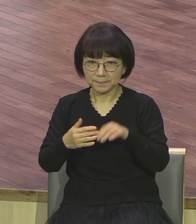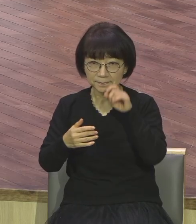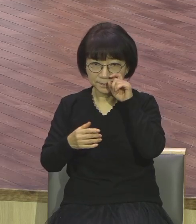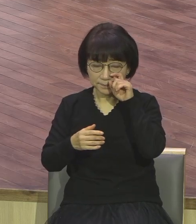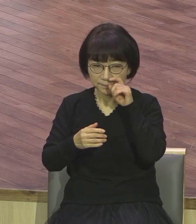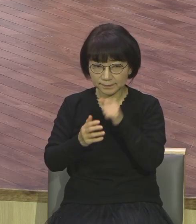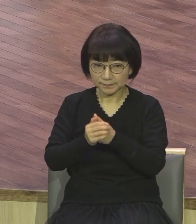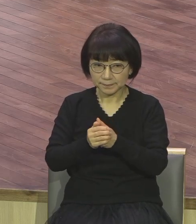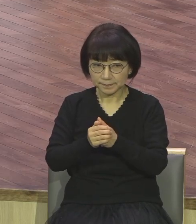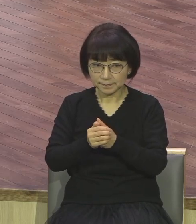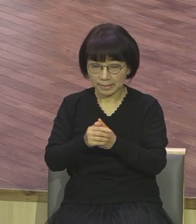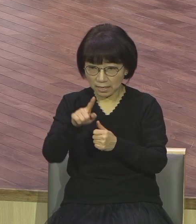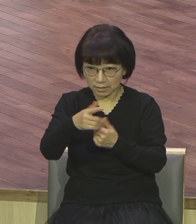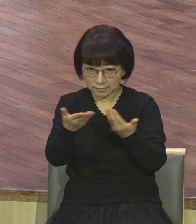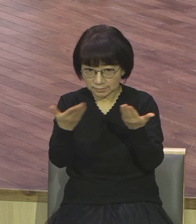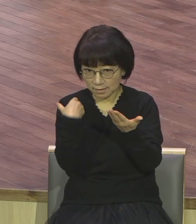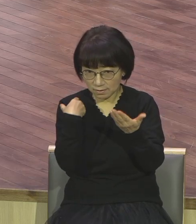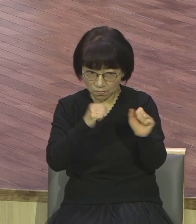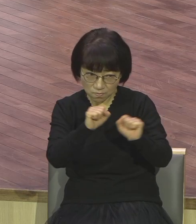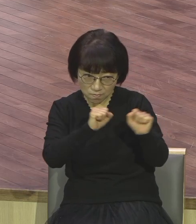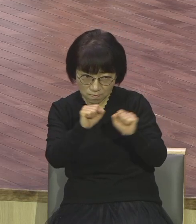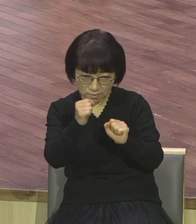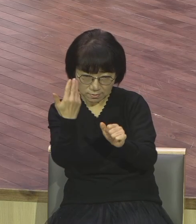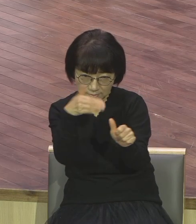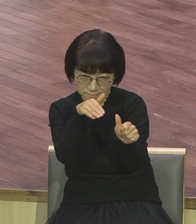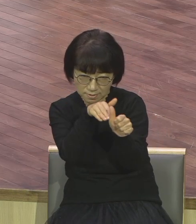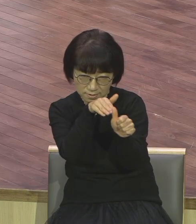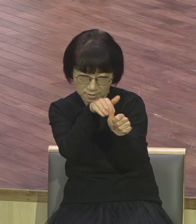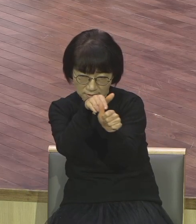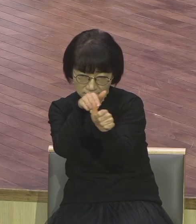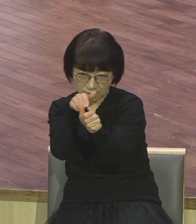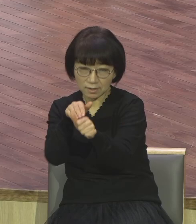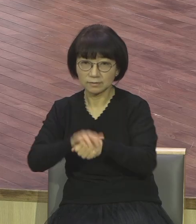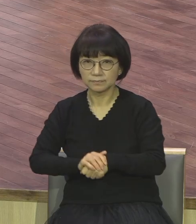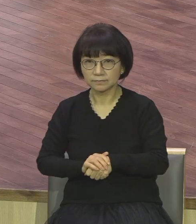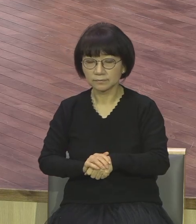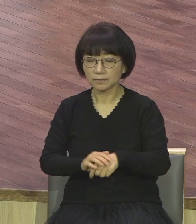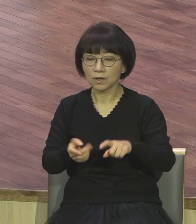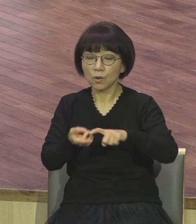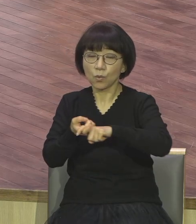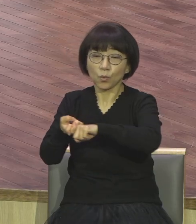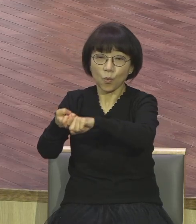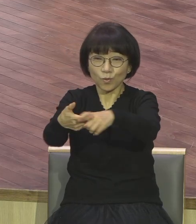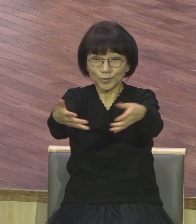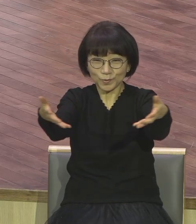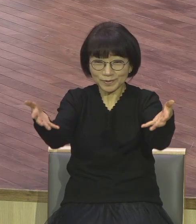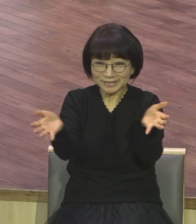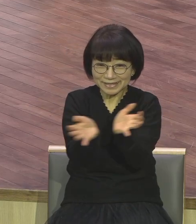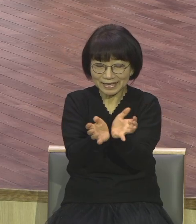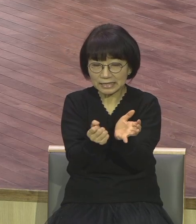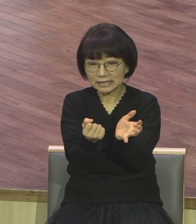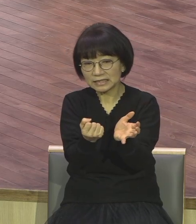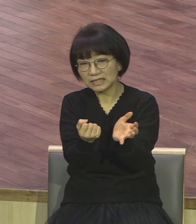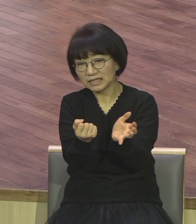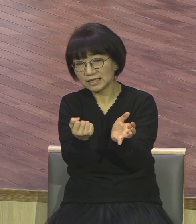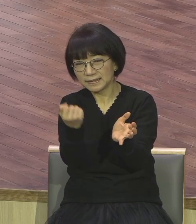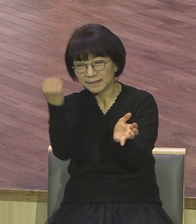방해합니다 이 공동체의 힘을 계모하게 뺍니다 은혜를